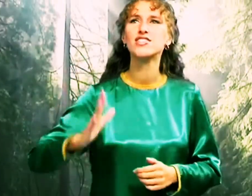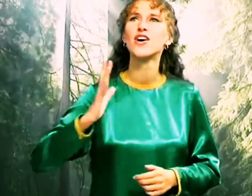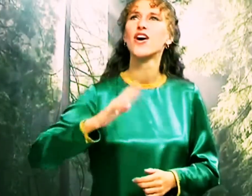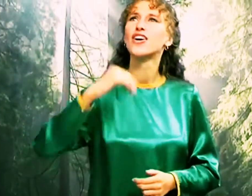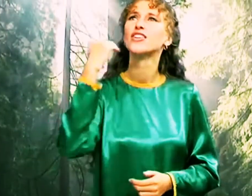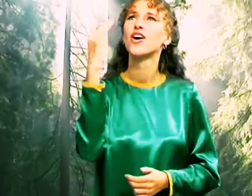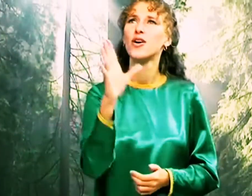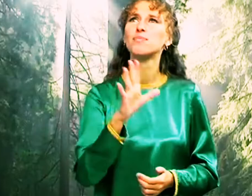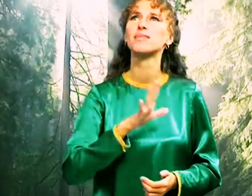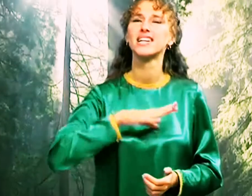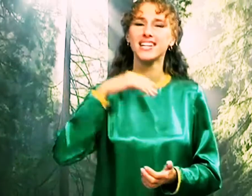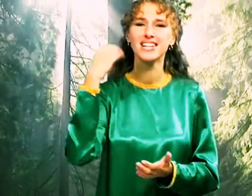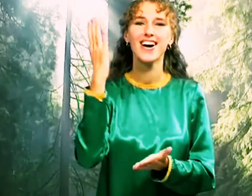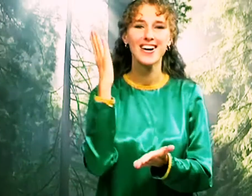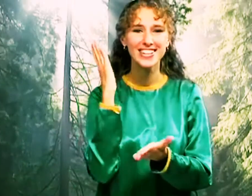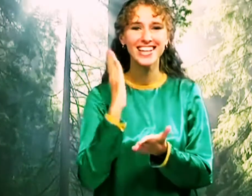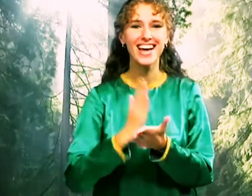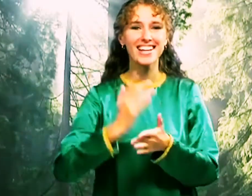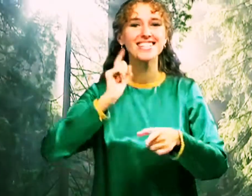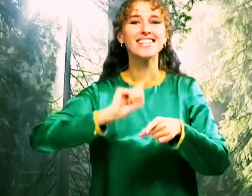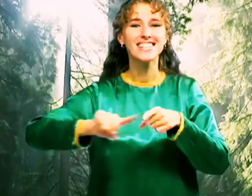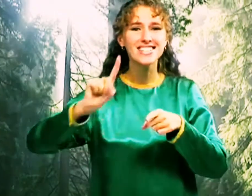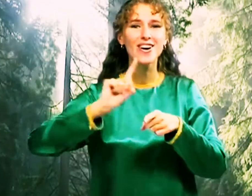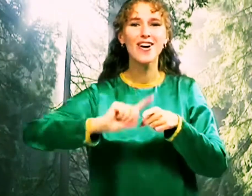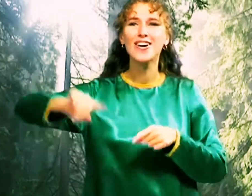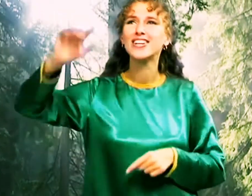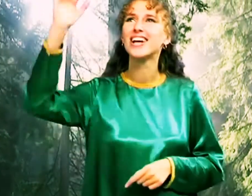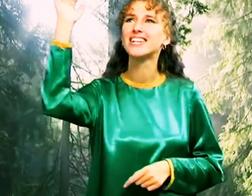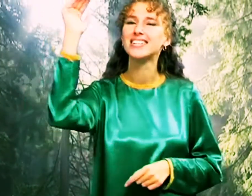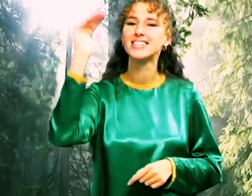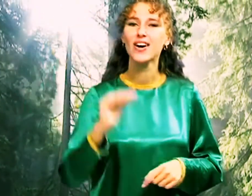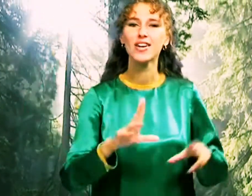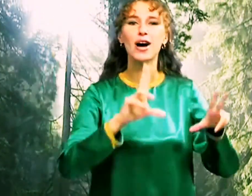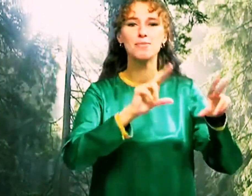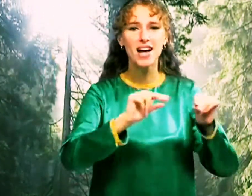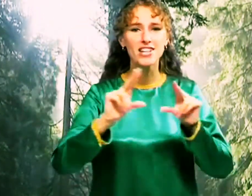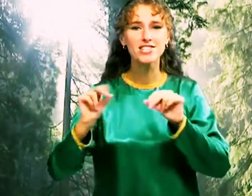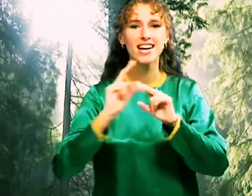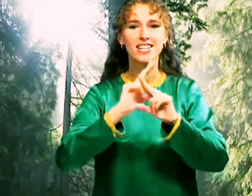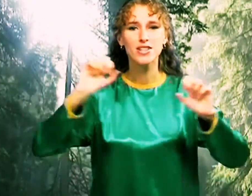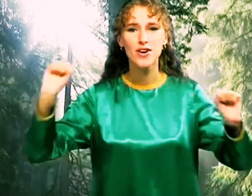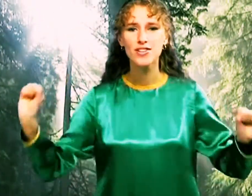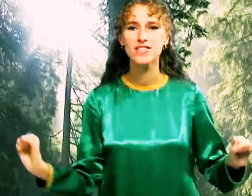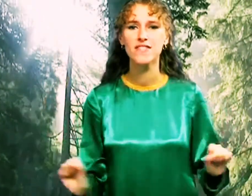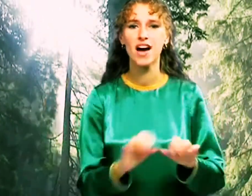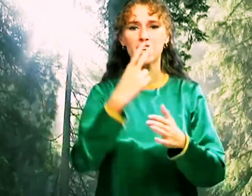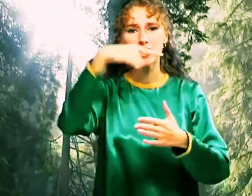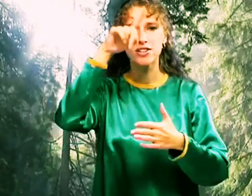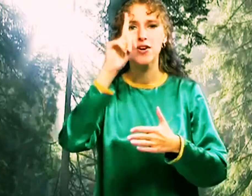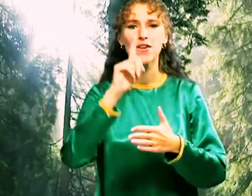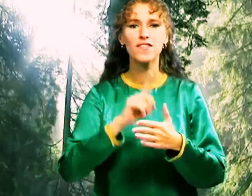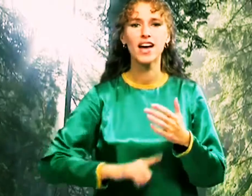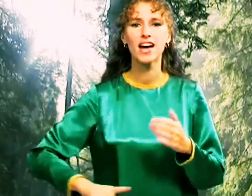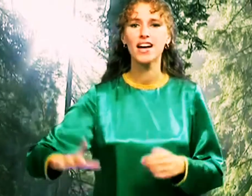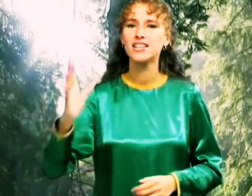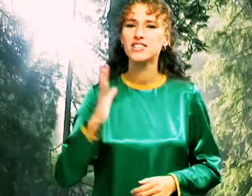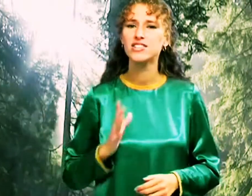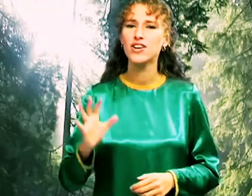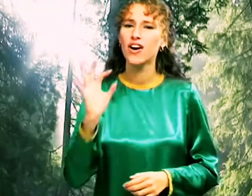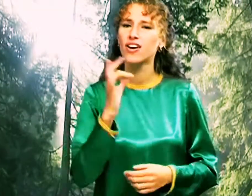ждет Он был, он есть, и скоро грядет Блажен, кто свят, кто верит и ждет